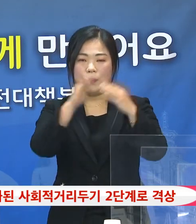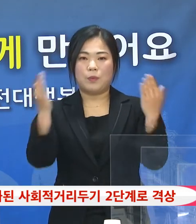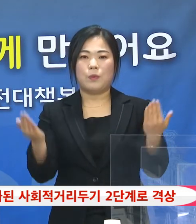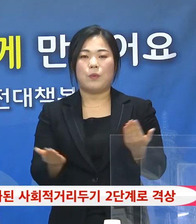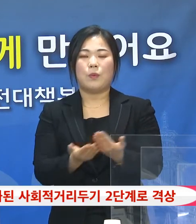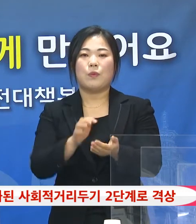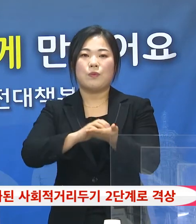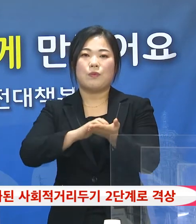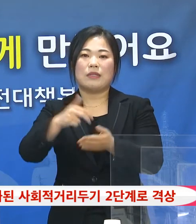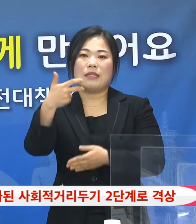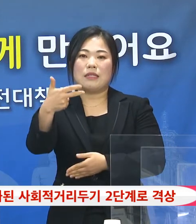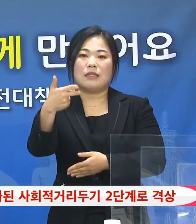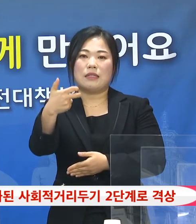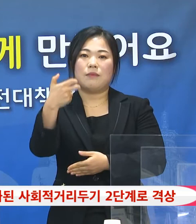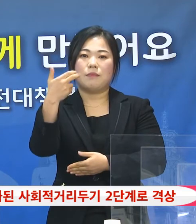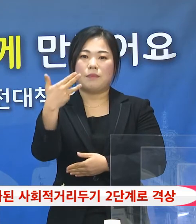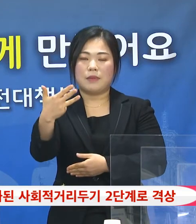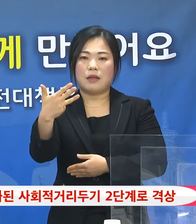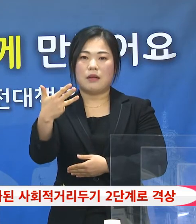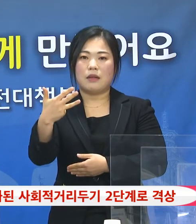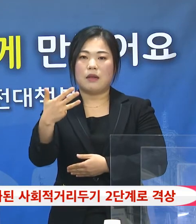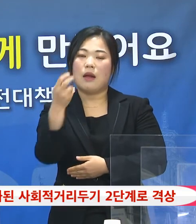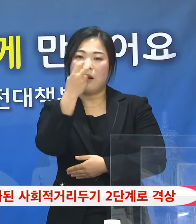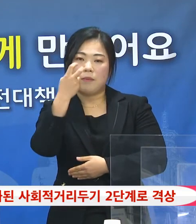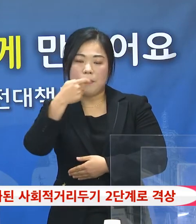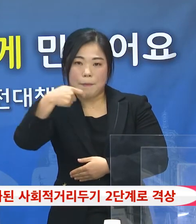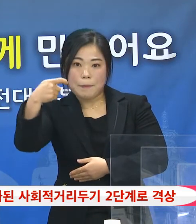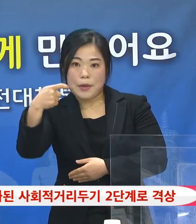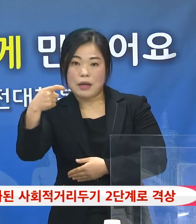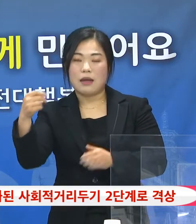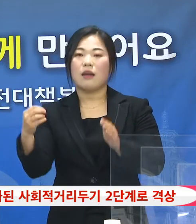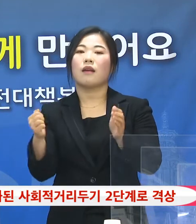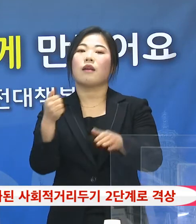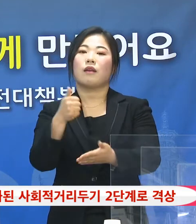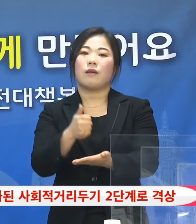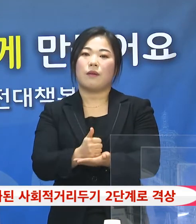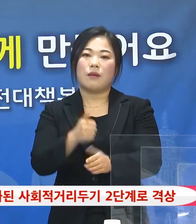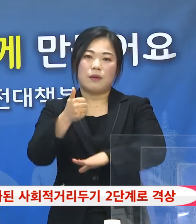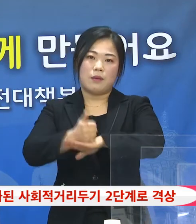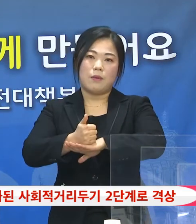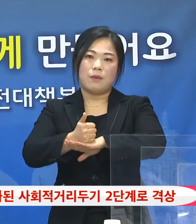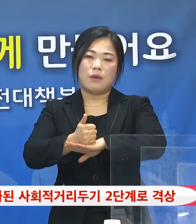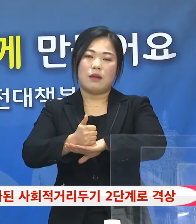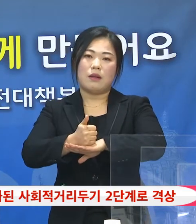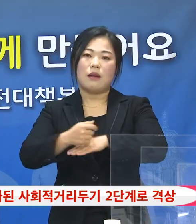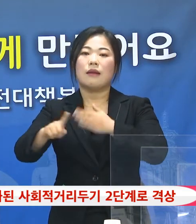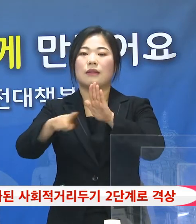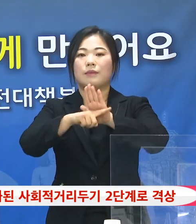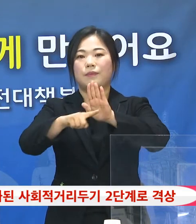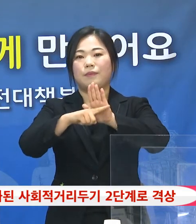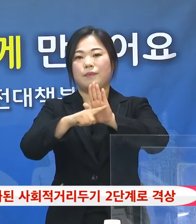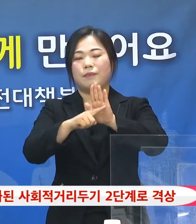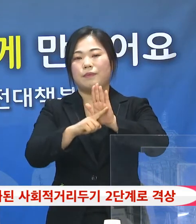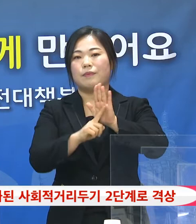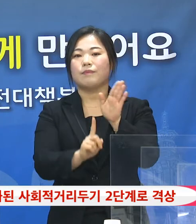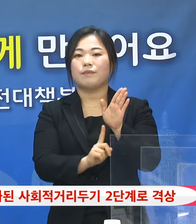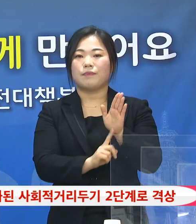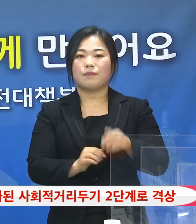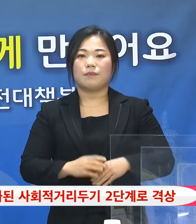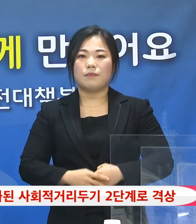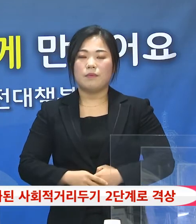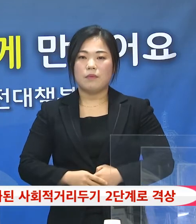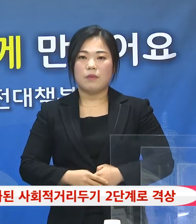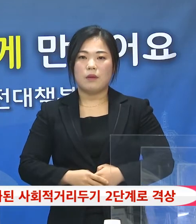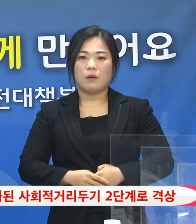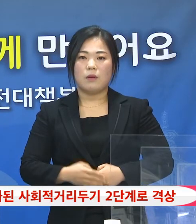78명에 대해 전수검사한 결과 모두 엄성으로 나왔습니다. 중요한 시민 여러분 어제와 오늘